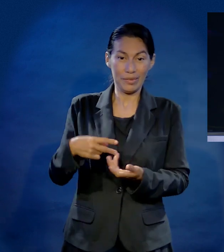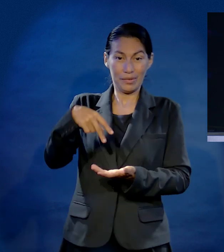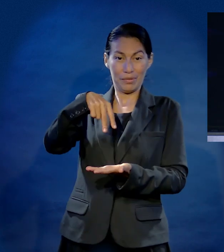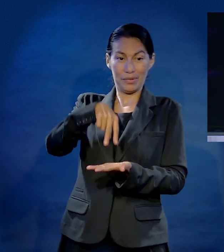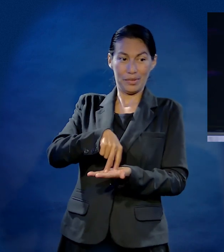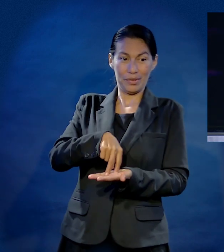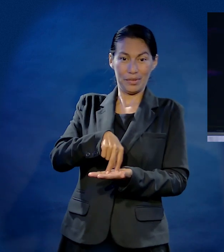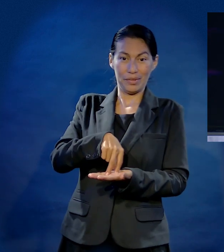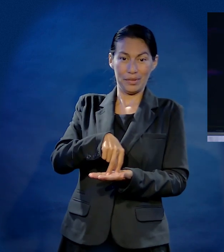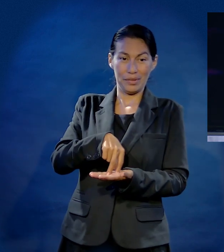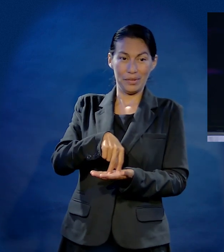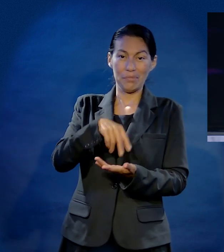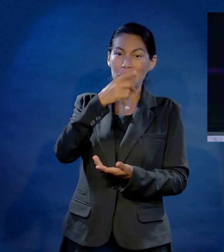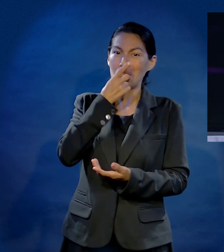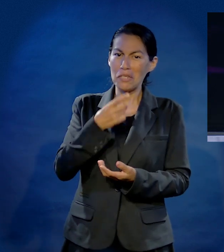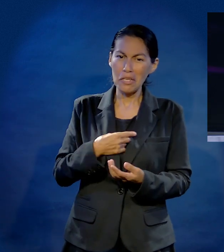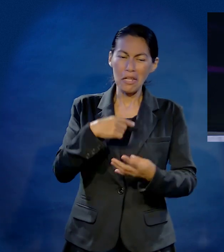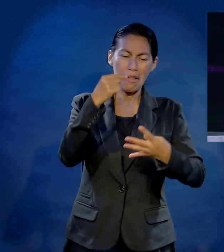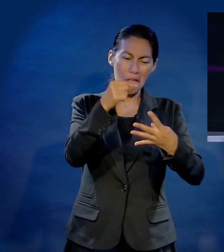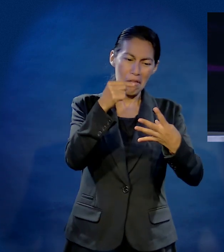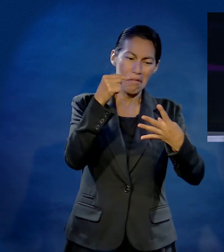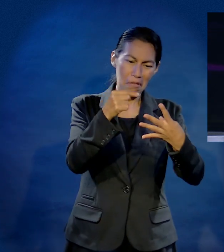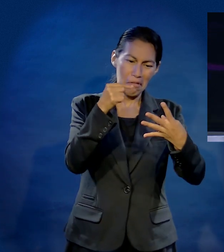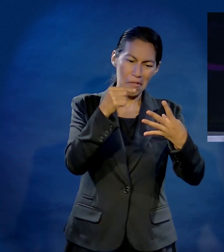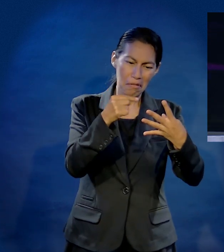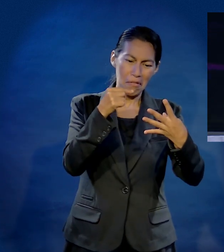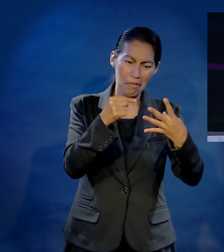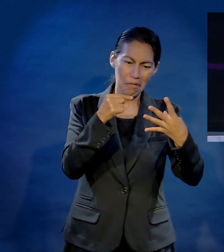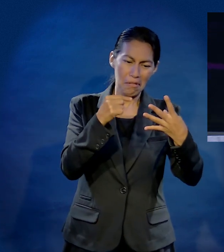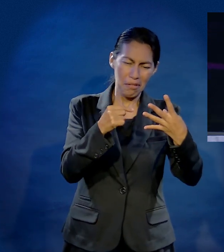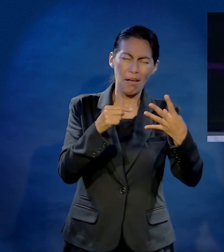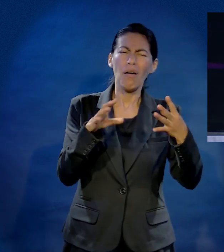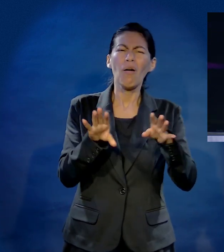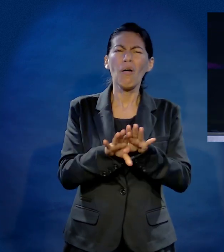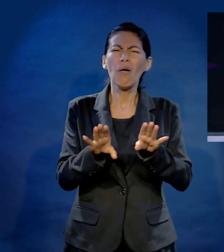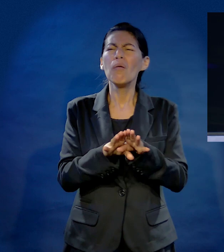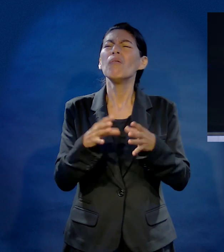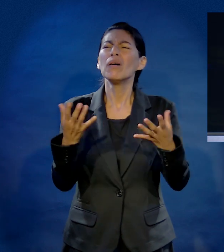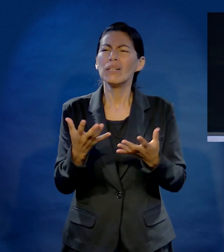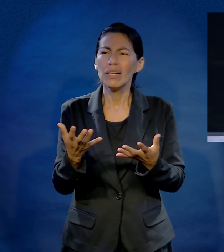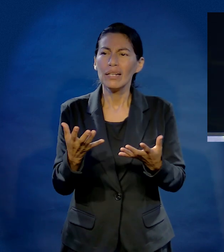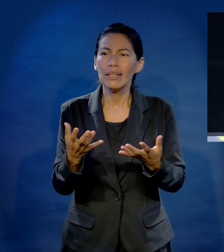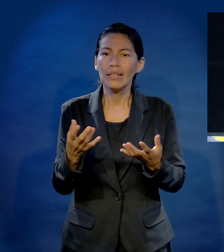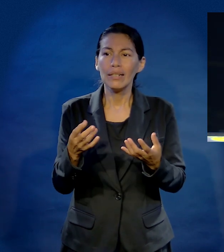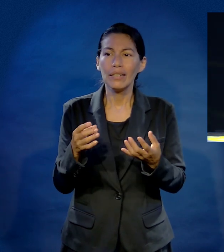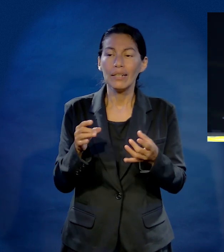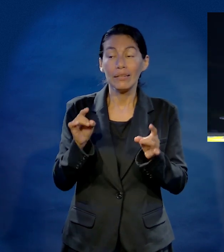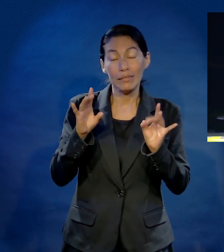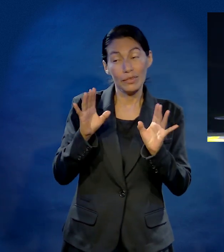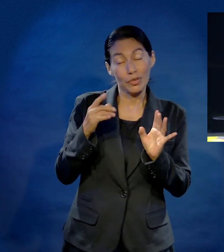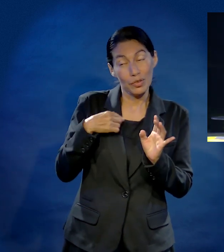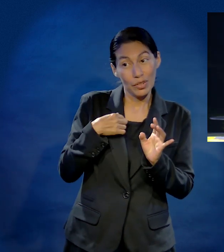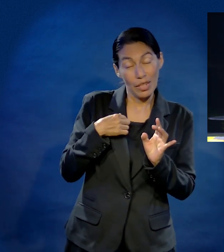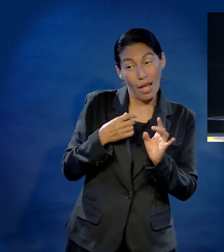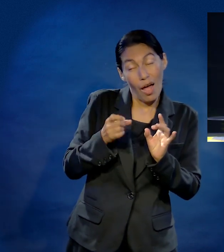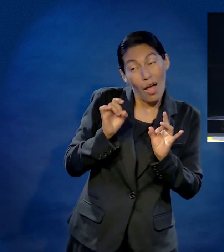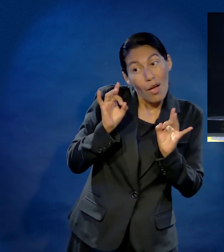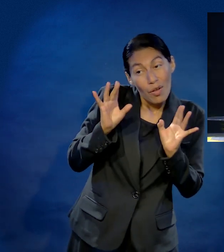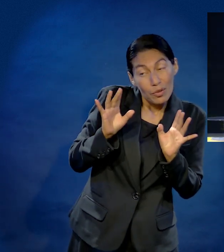enseñara a conquistar a otra persona. Nunca encontré un seminario de esos. Así que yo dije, si un día tengo la oportunidad, lo voy a